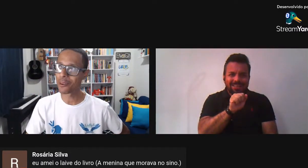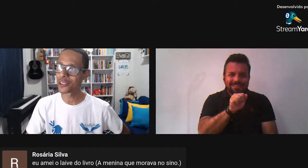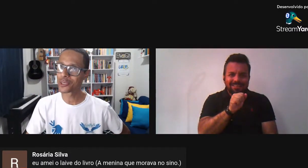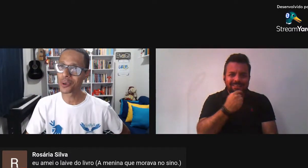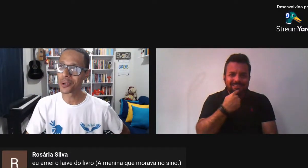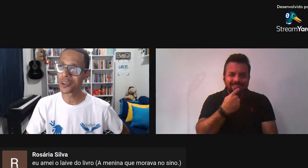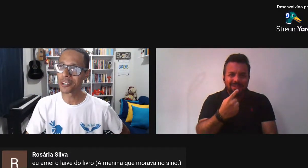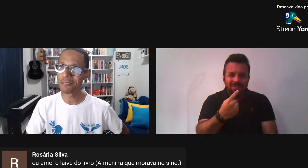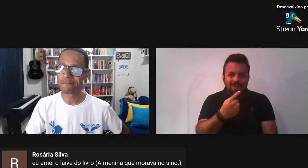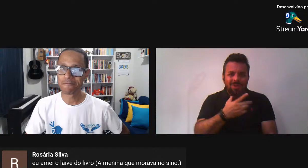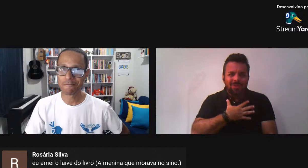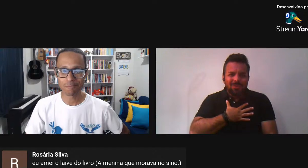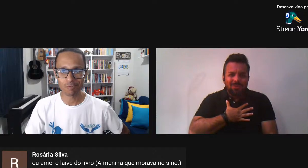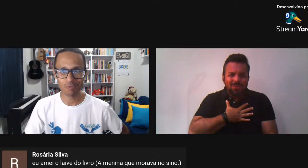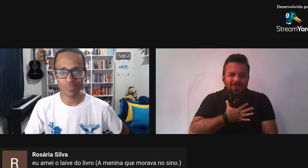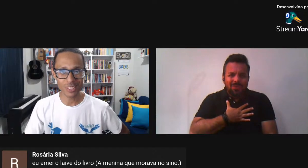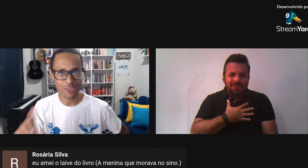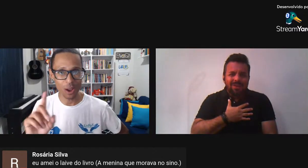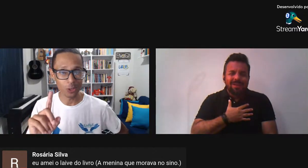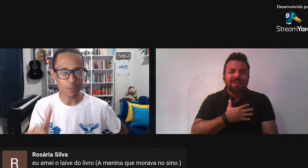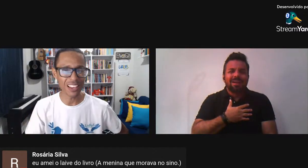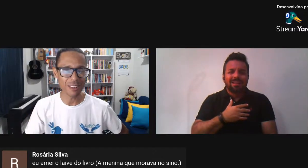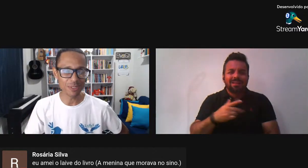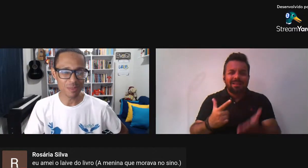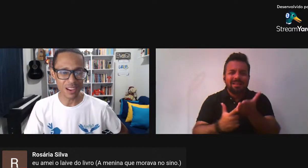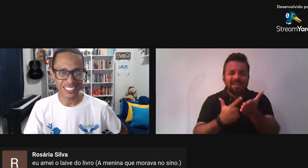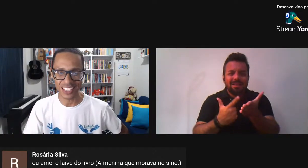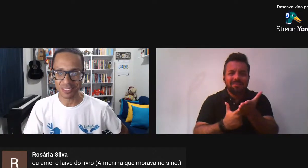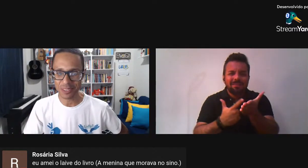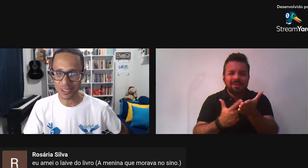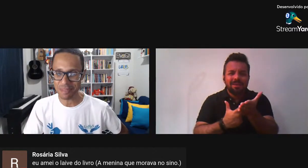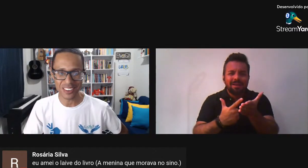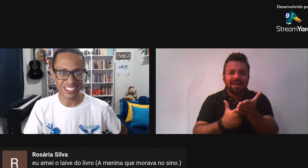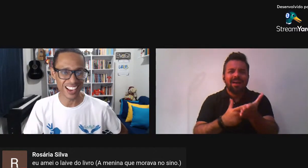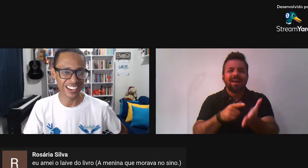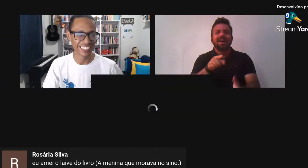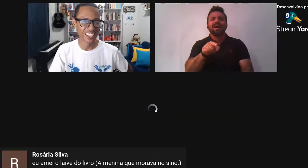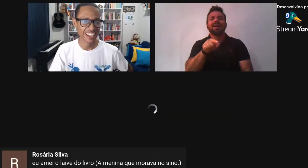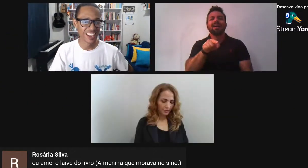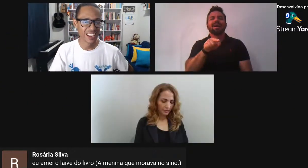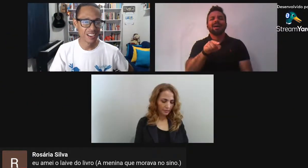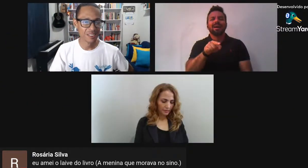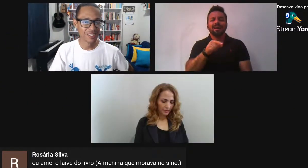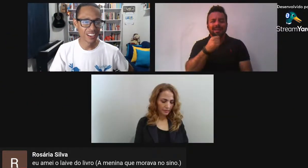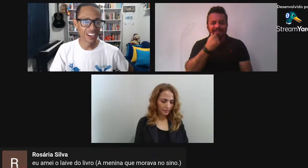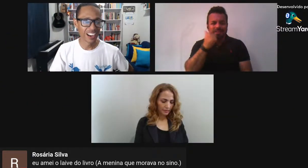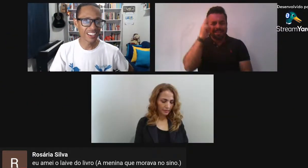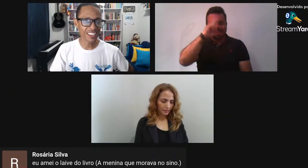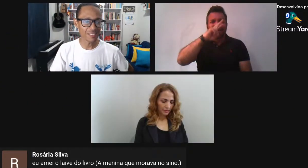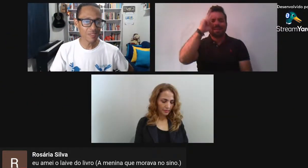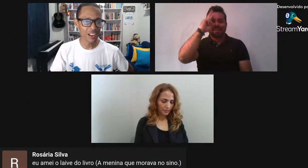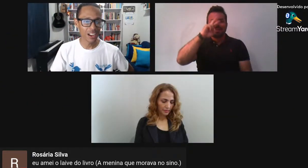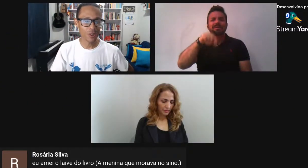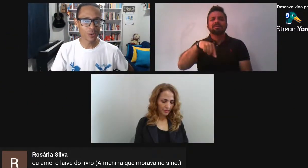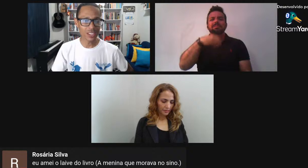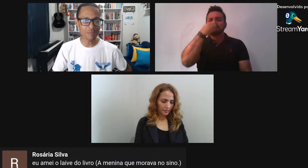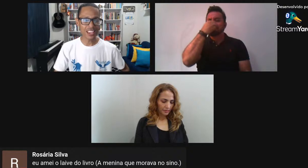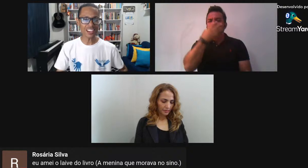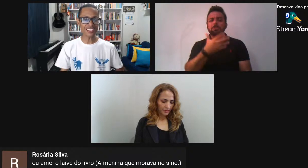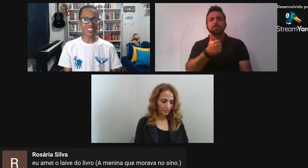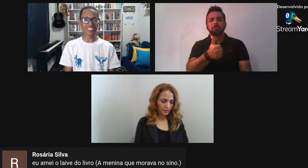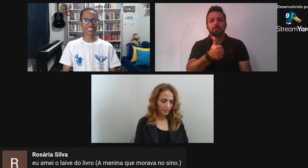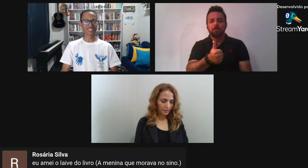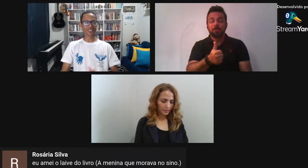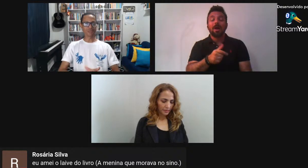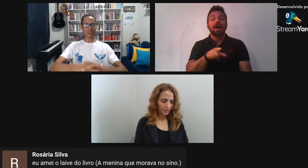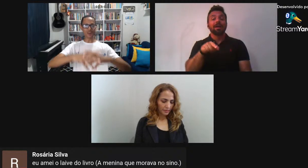legal Do professor Foi a última live do ano passado Muito bem, Rosária Aí A Golda